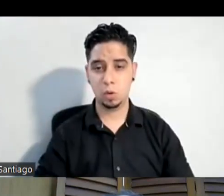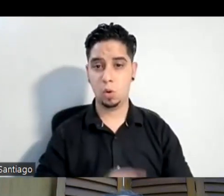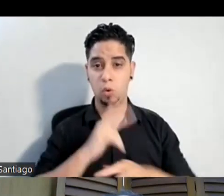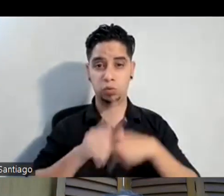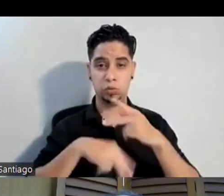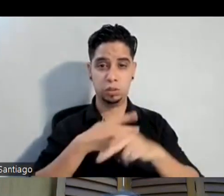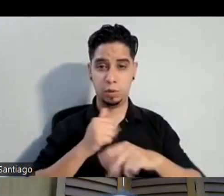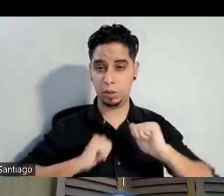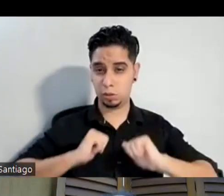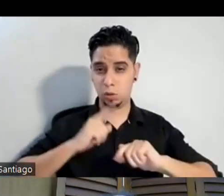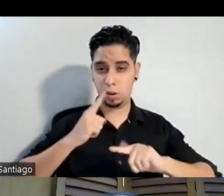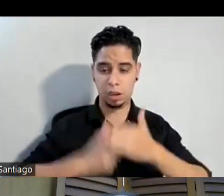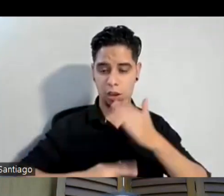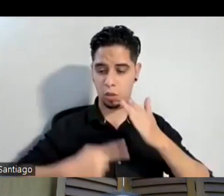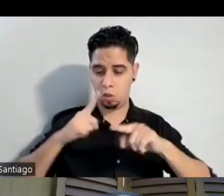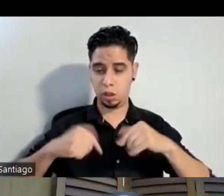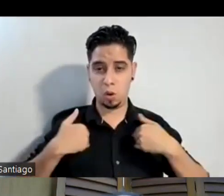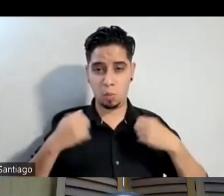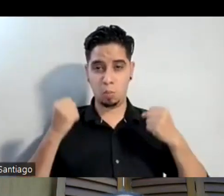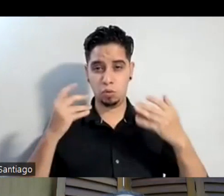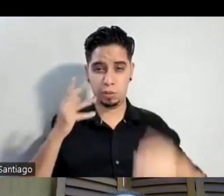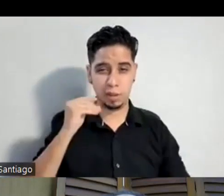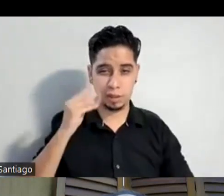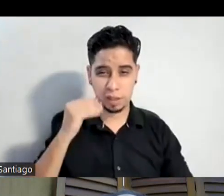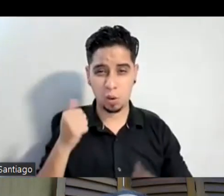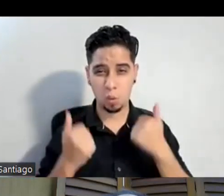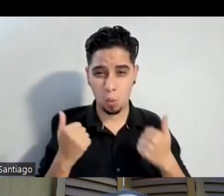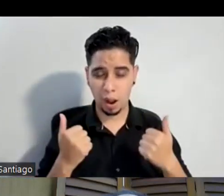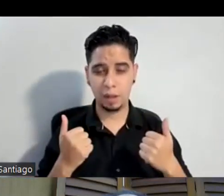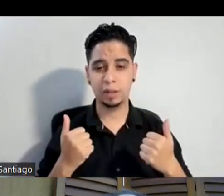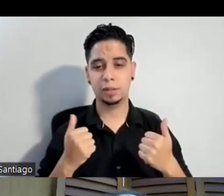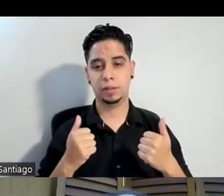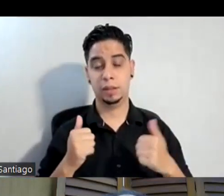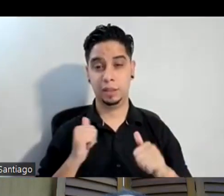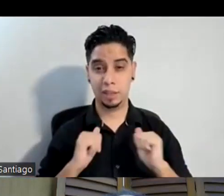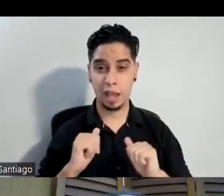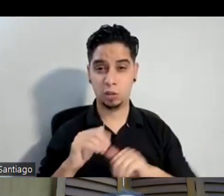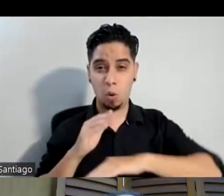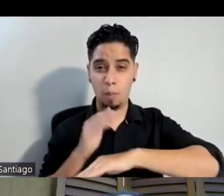experiencia en él ha sido el teatro musical que he hecho musicales